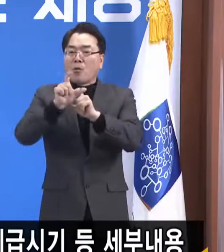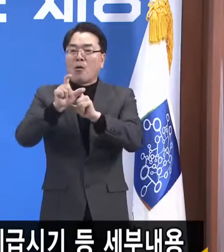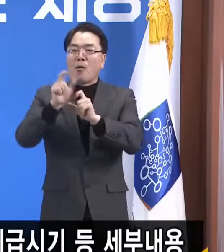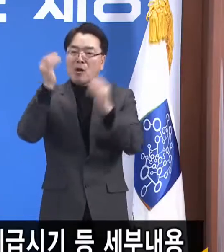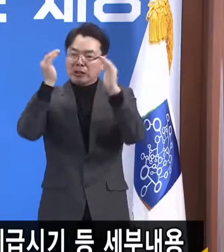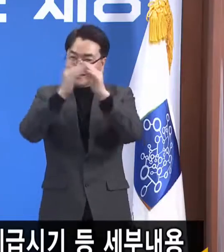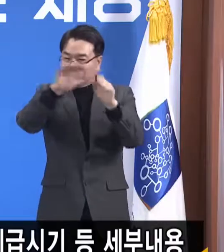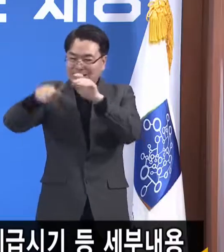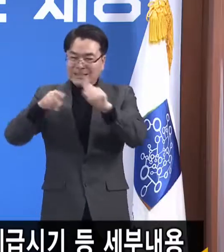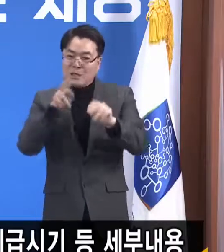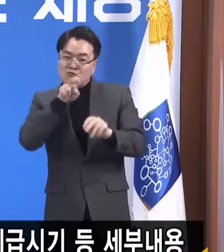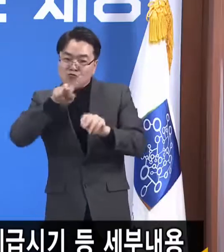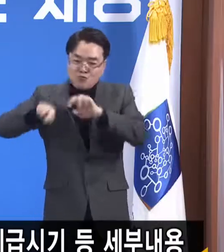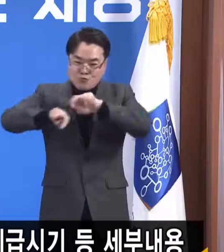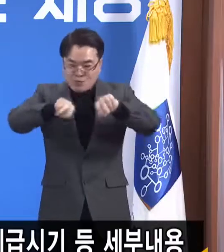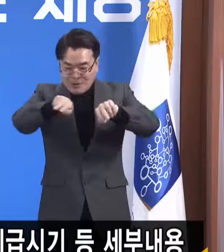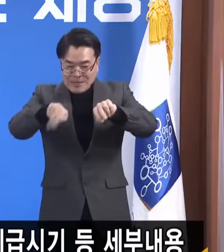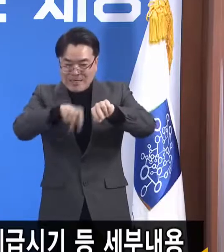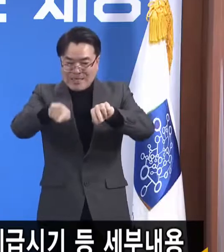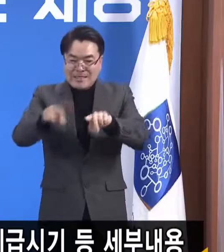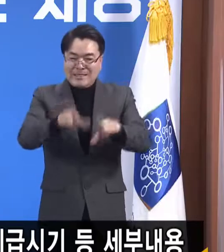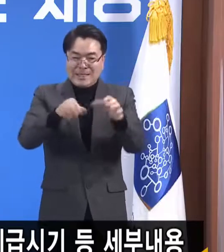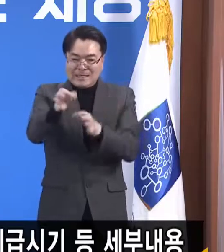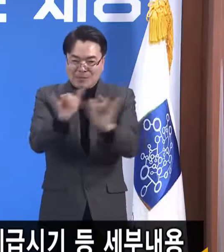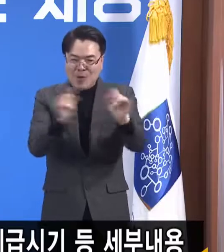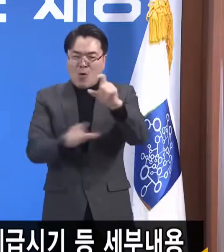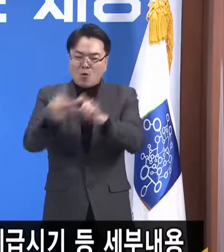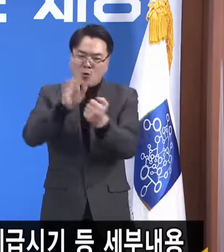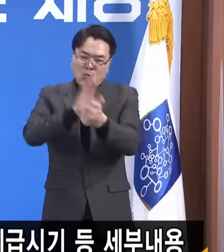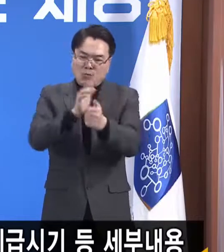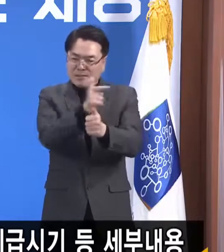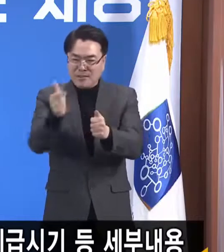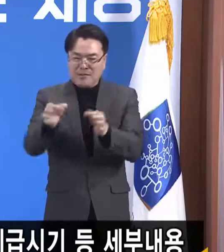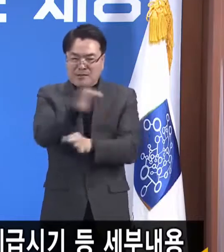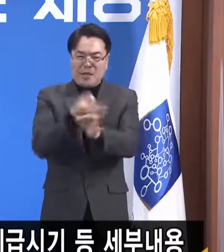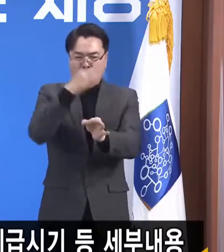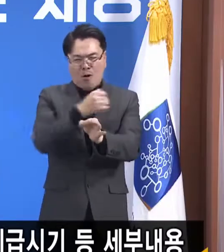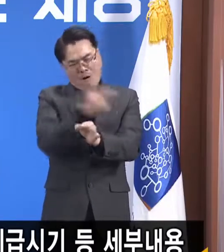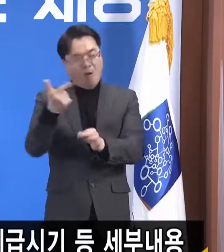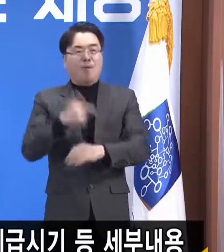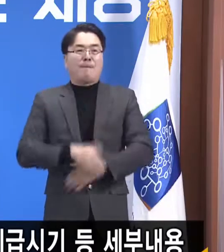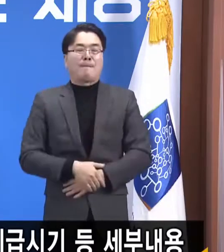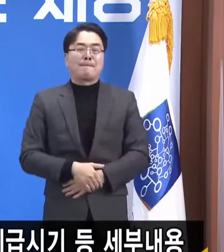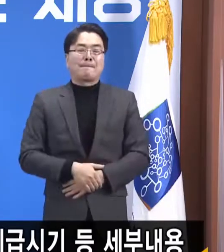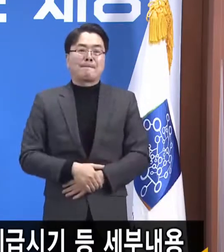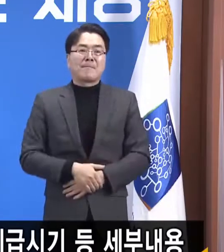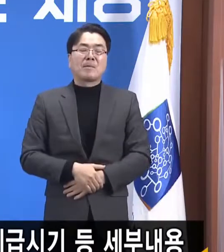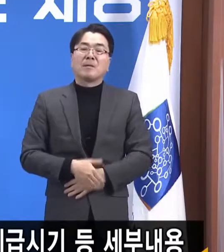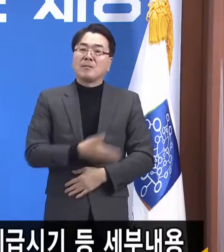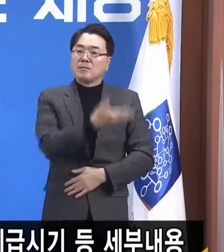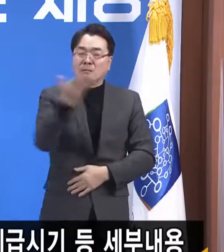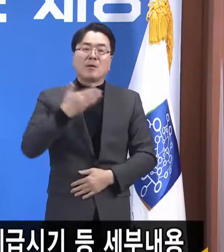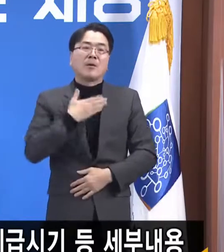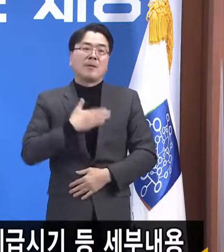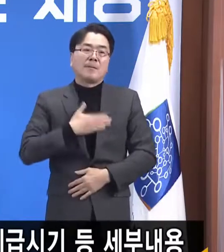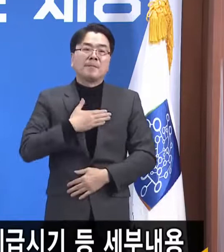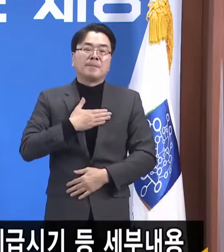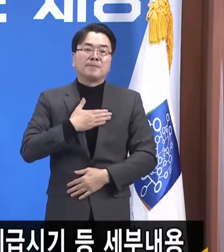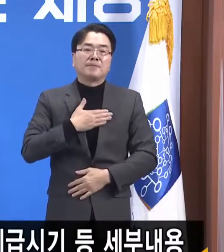매출이 올라가고 있어서 훨씬 경제 효과가 큽니다. 우리가 단순하게 여러분들도 아시겠지만